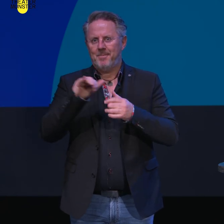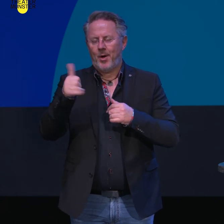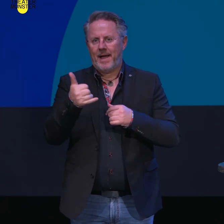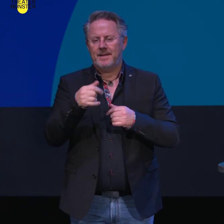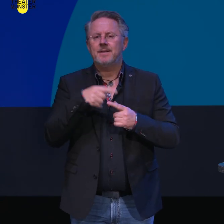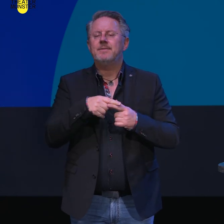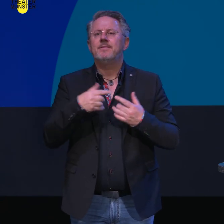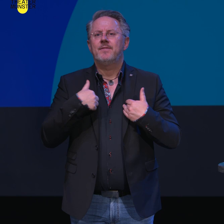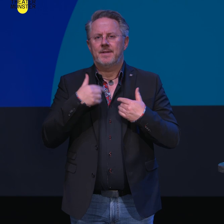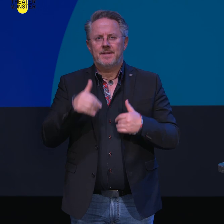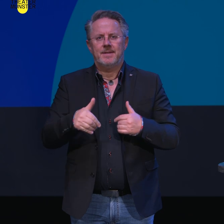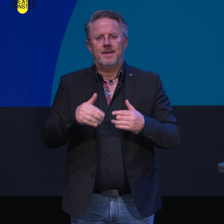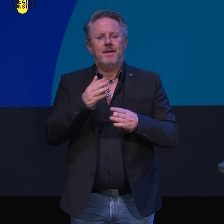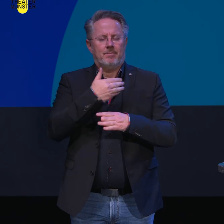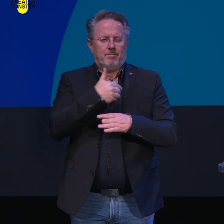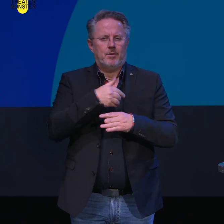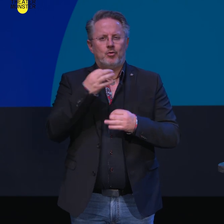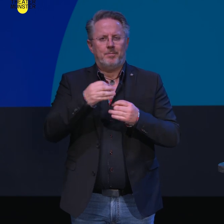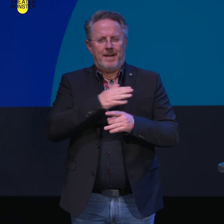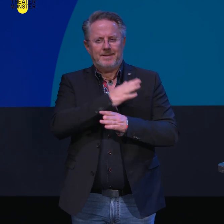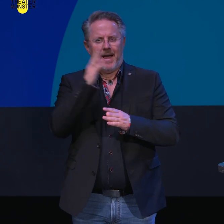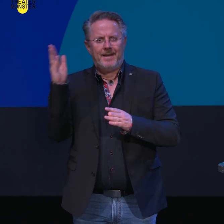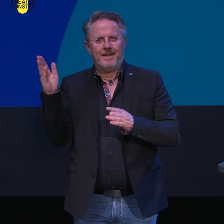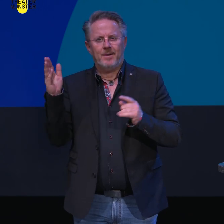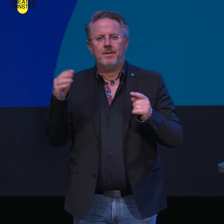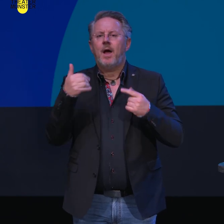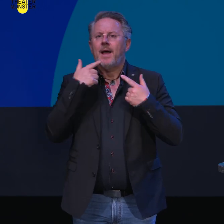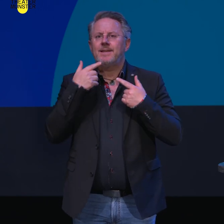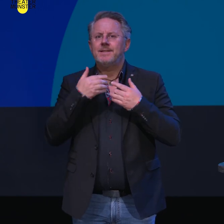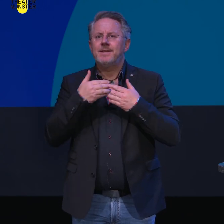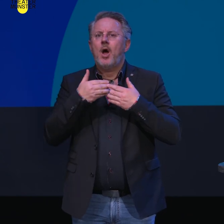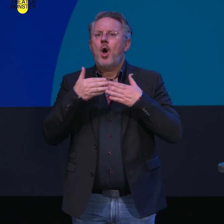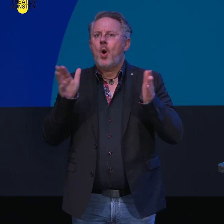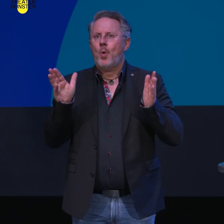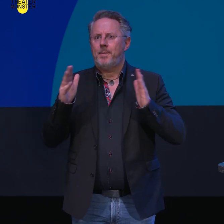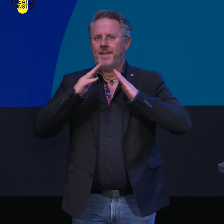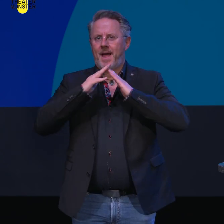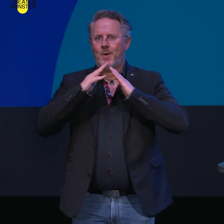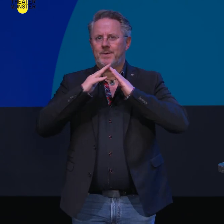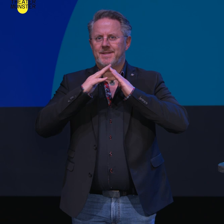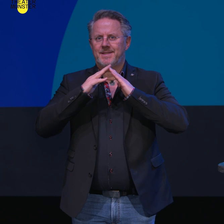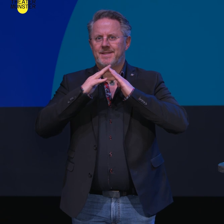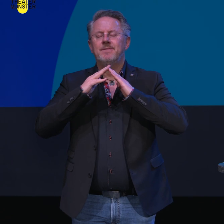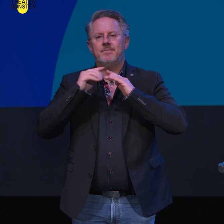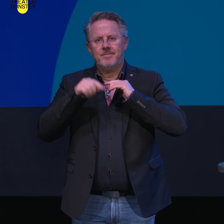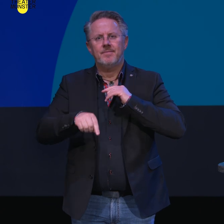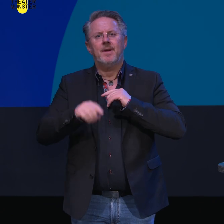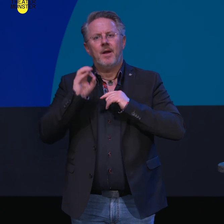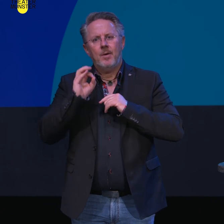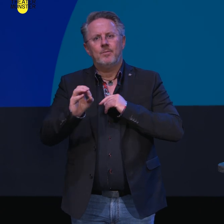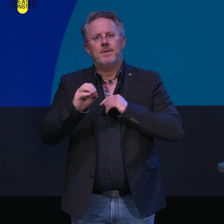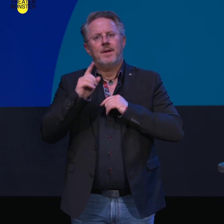Das eine ist, wir werden verteilt über die Spielzeit bisweilen sogenannte Open-House-Phasen veranstalten, in denen das Foyer auch